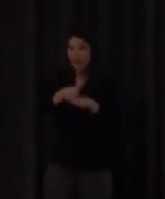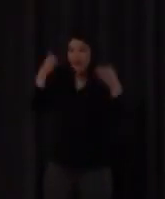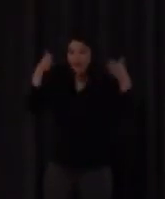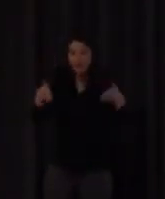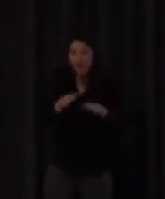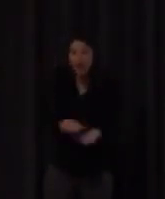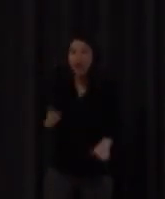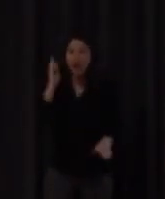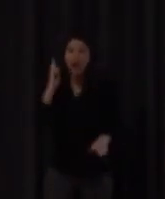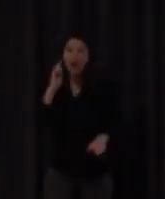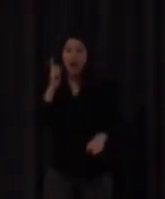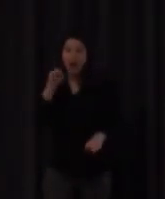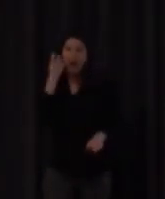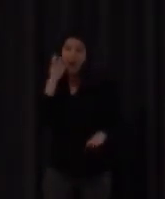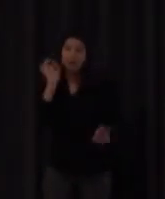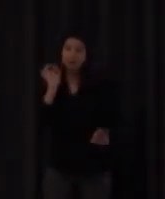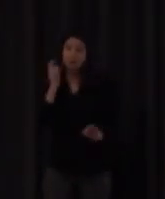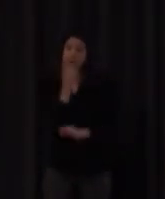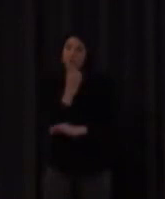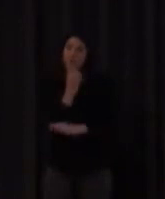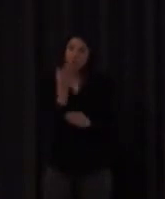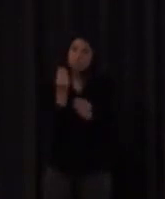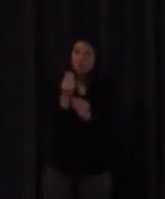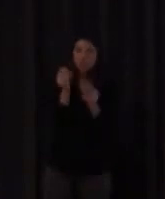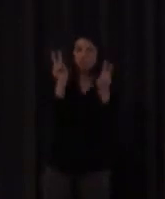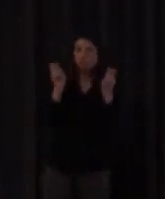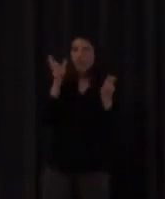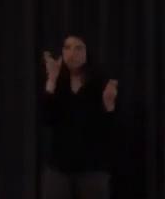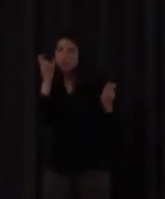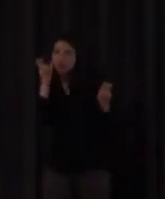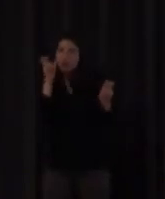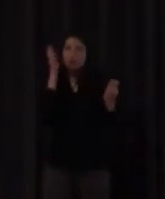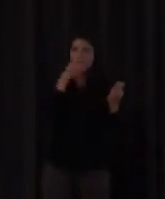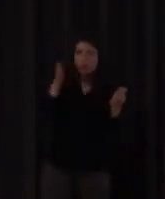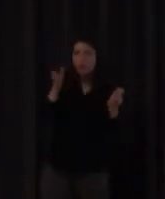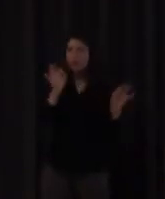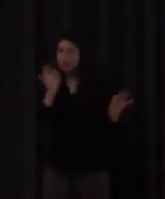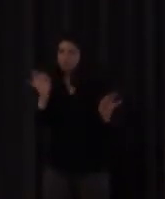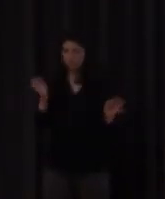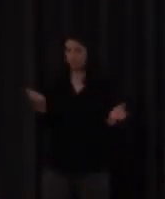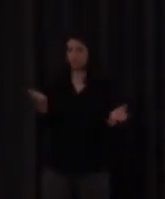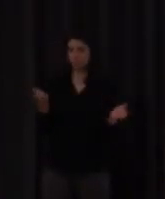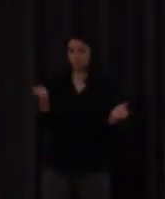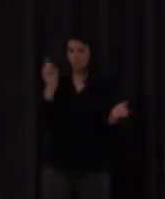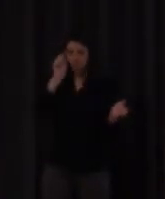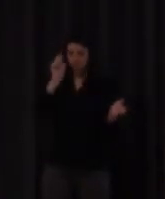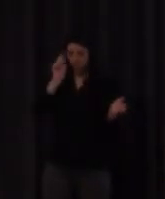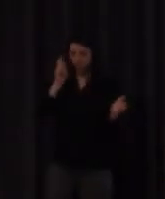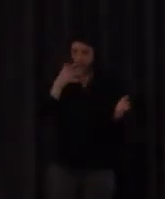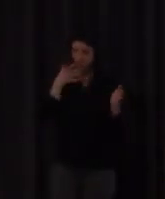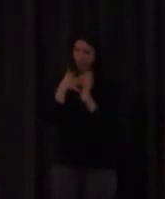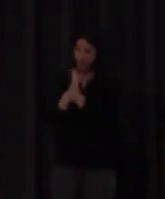constantemente y repetición silábica y a la sonoridad es algo que el profesor se tiene que dar cuenta de que eso